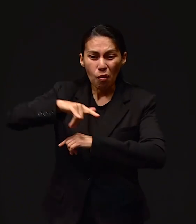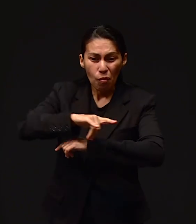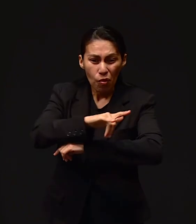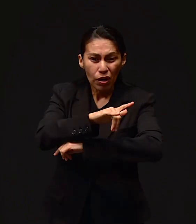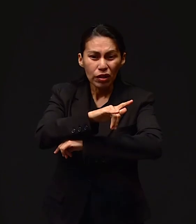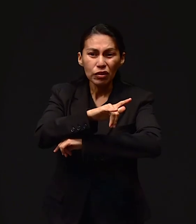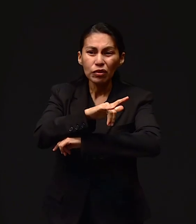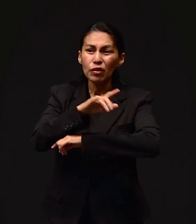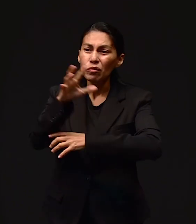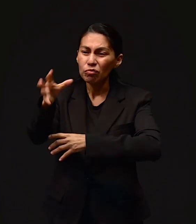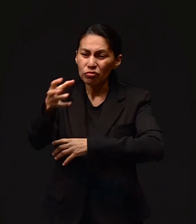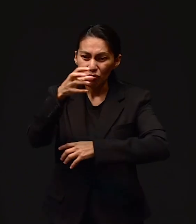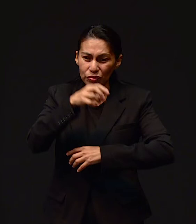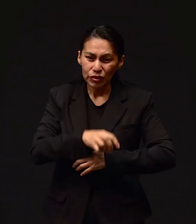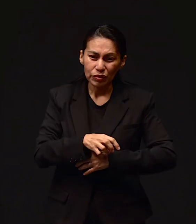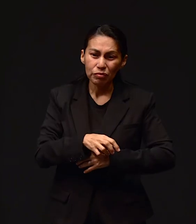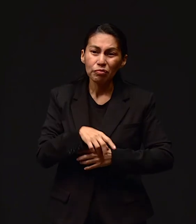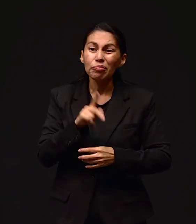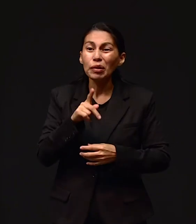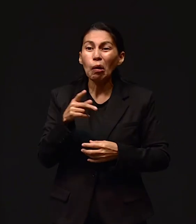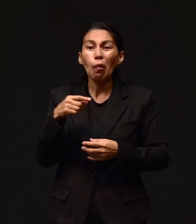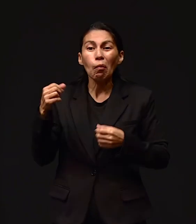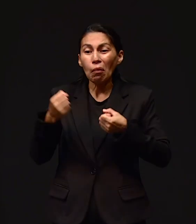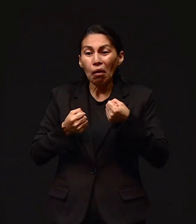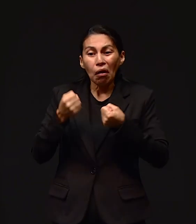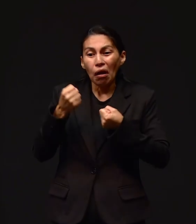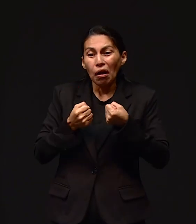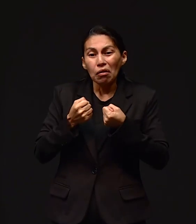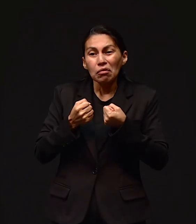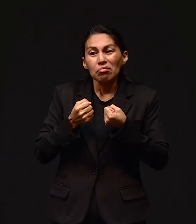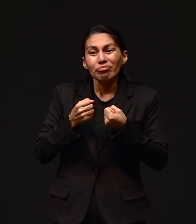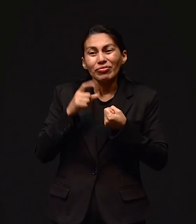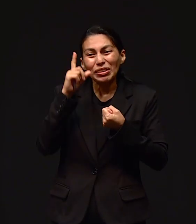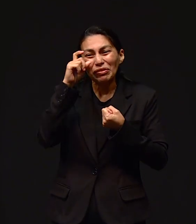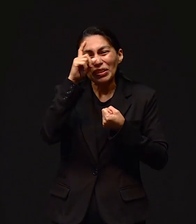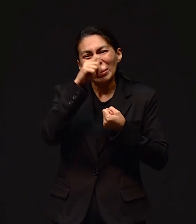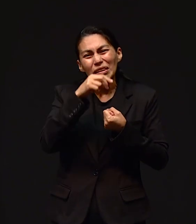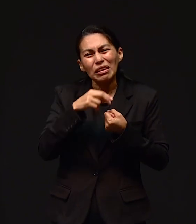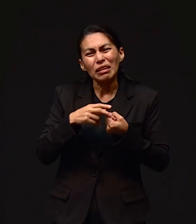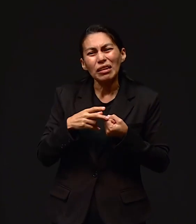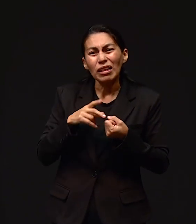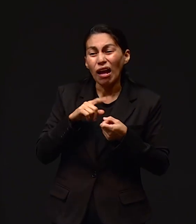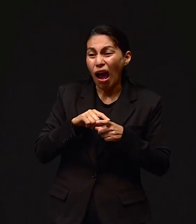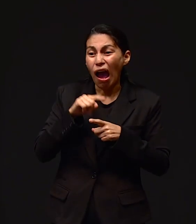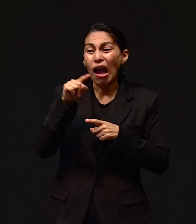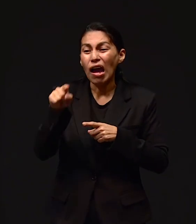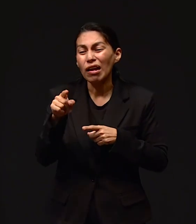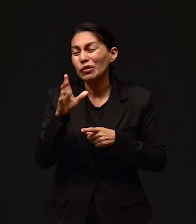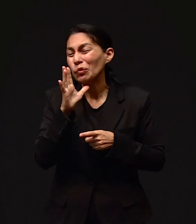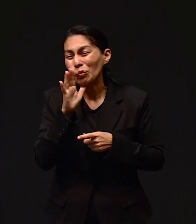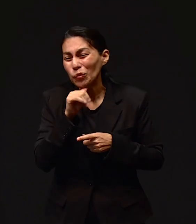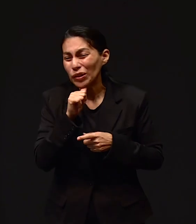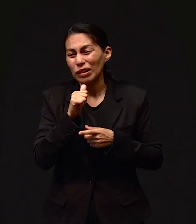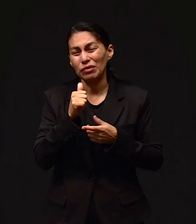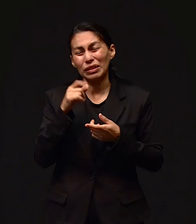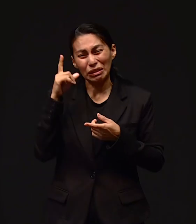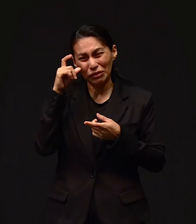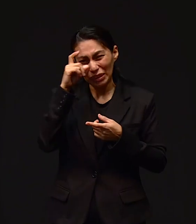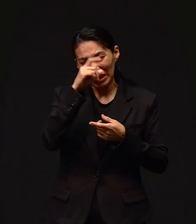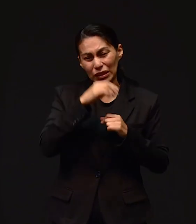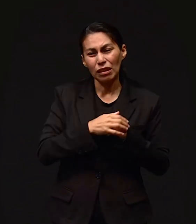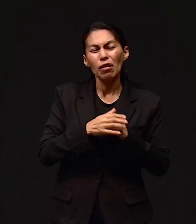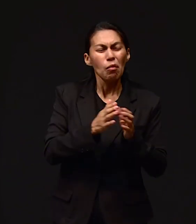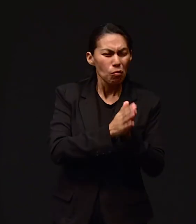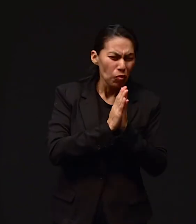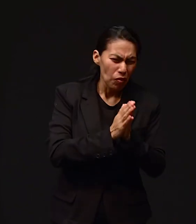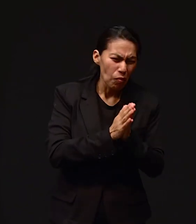mi carrito no creo que aguante hasta Monterrey, me dice. Y yo le quiero pedir de favor, si me pudiera alquilar su carro,